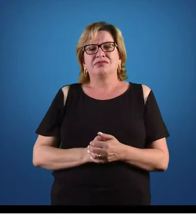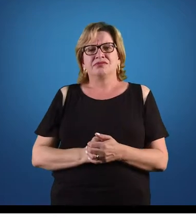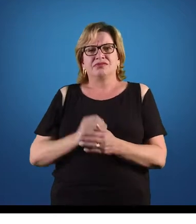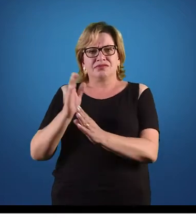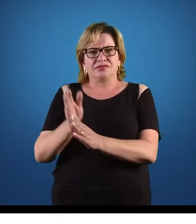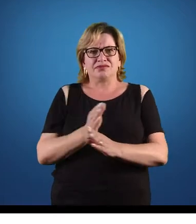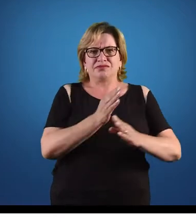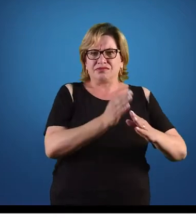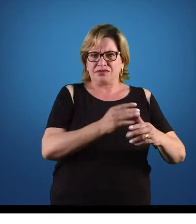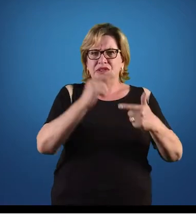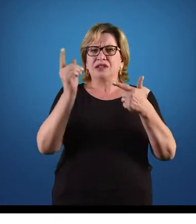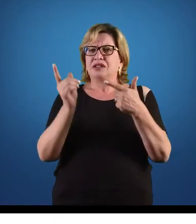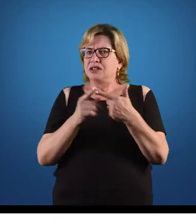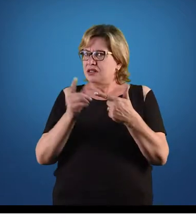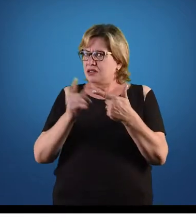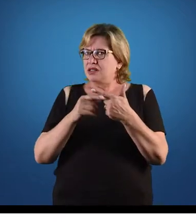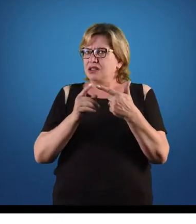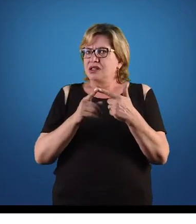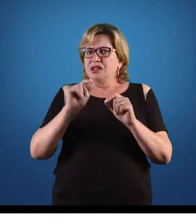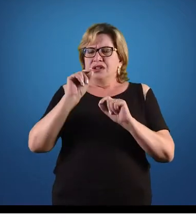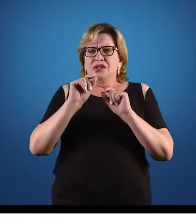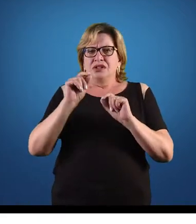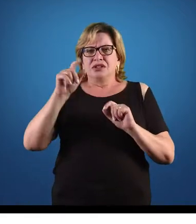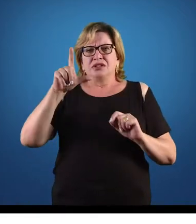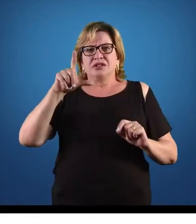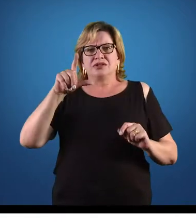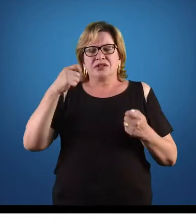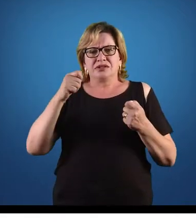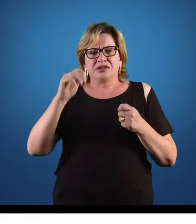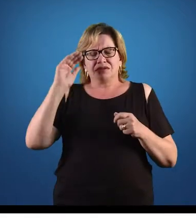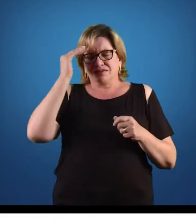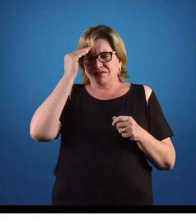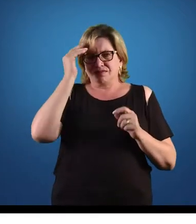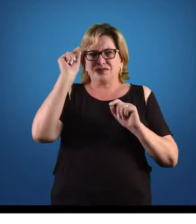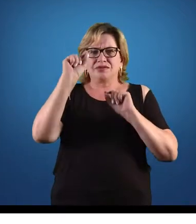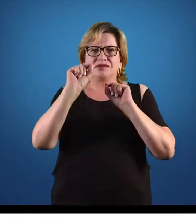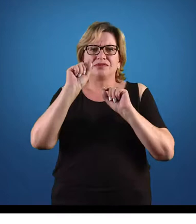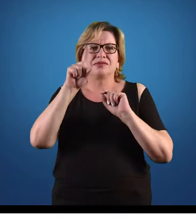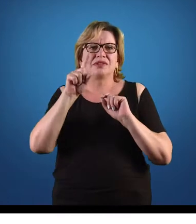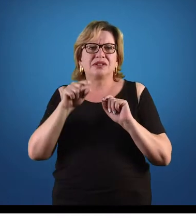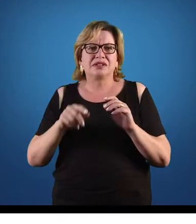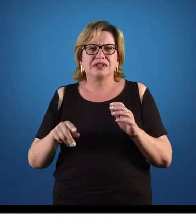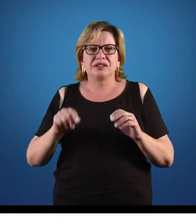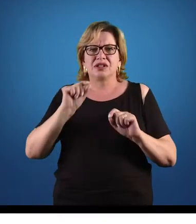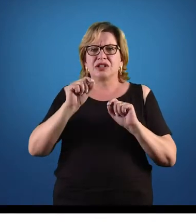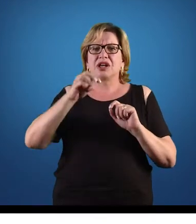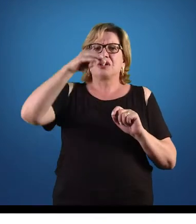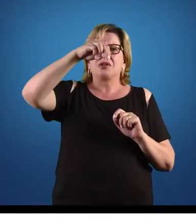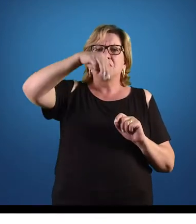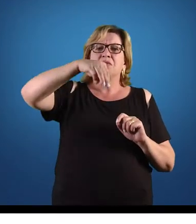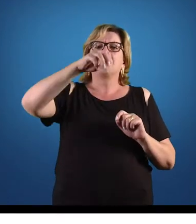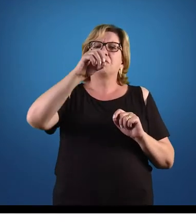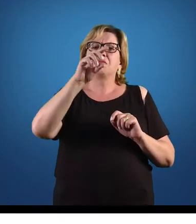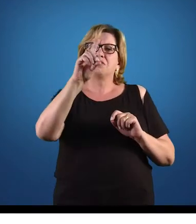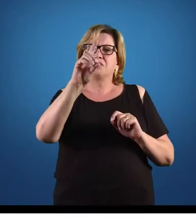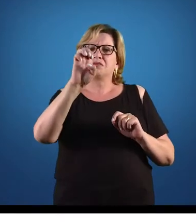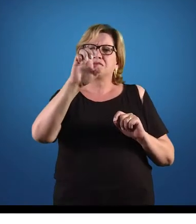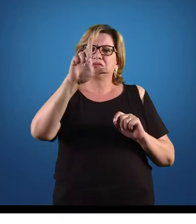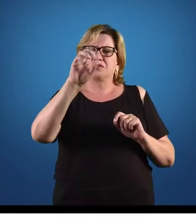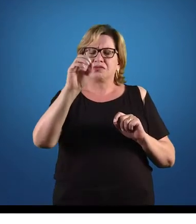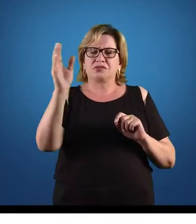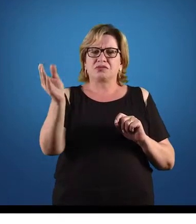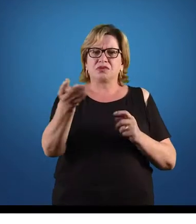O segundo instituto que vocês precisam compreender é a questão do modelo econômico.